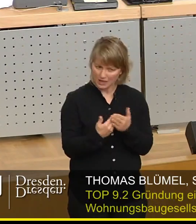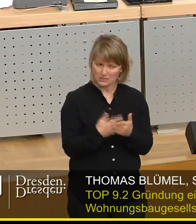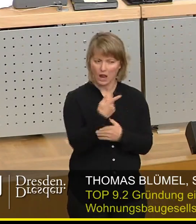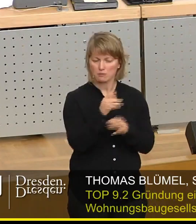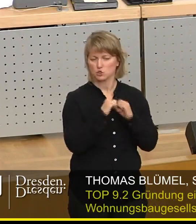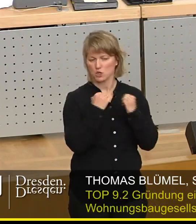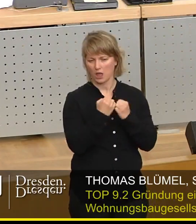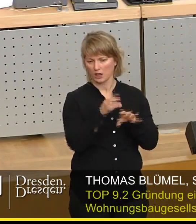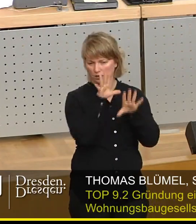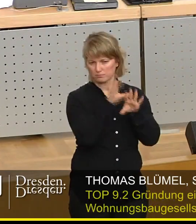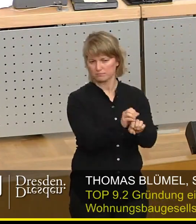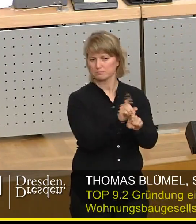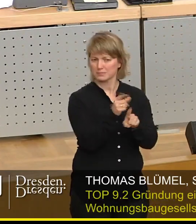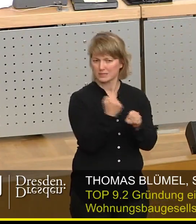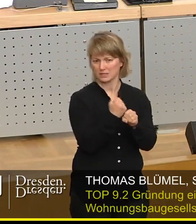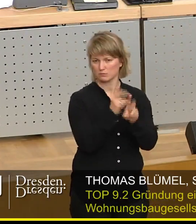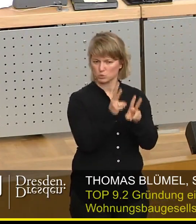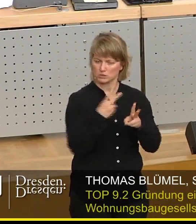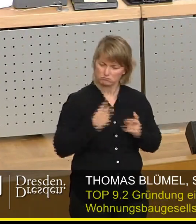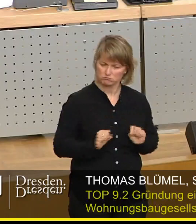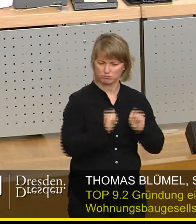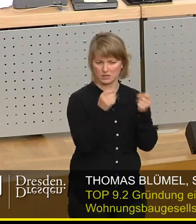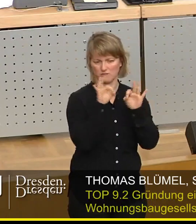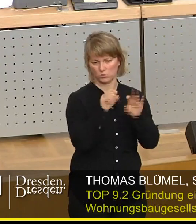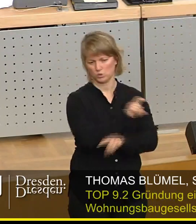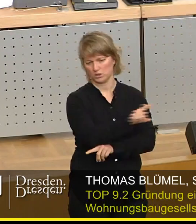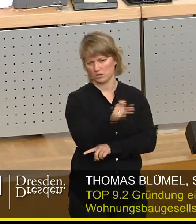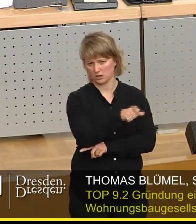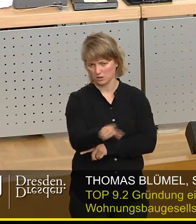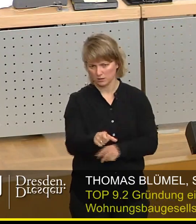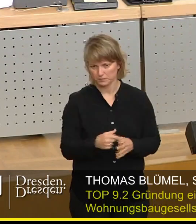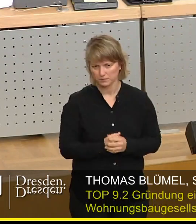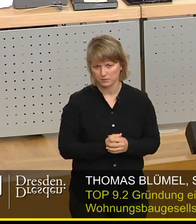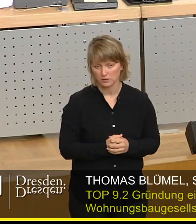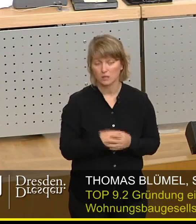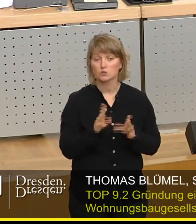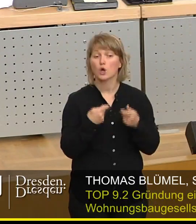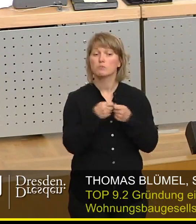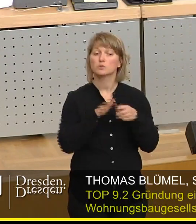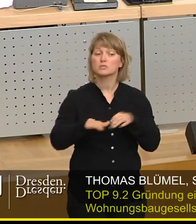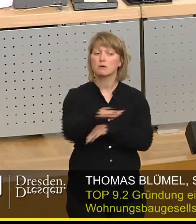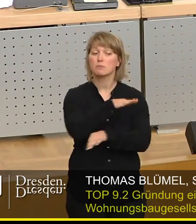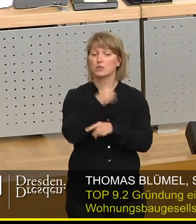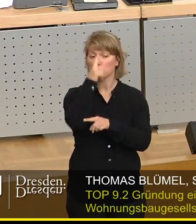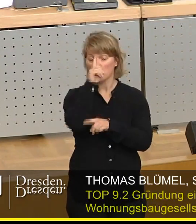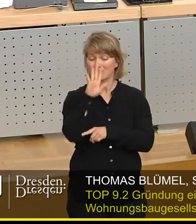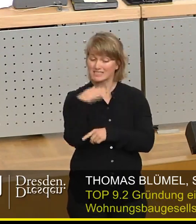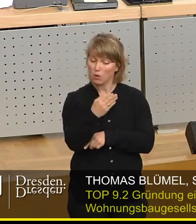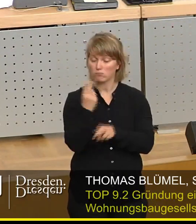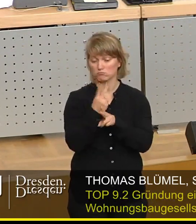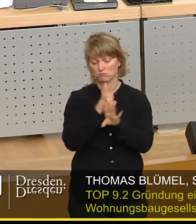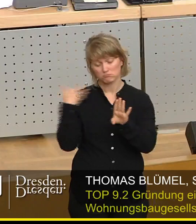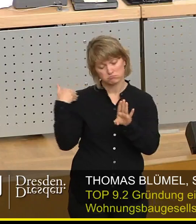staatlichen Eingreifens, staatlicher Engagements. Und das ist im Übrigen in der Bundesrepublik Deutschland eine langjährige